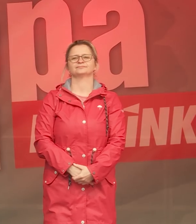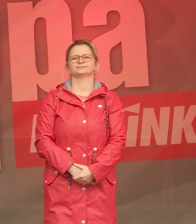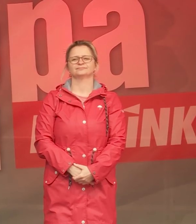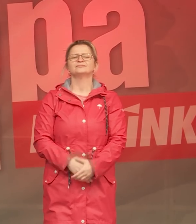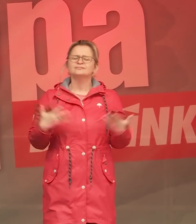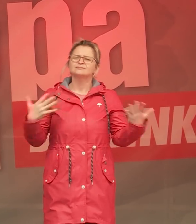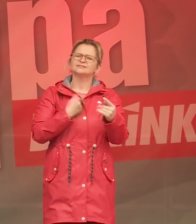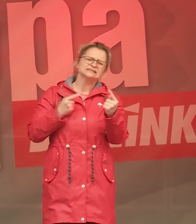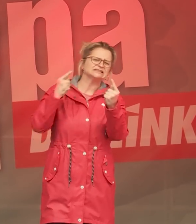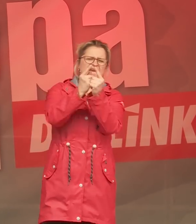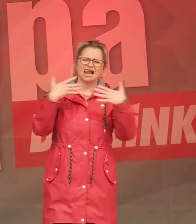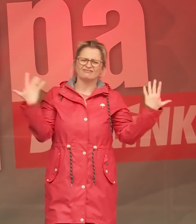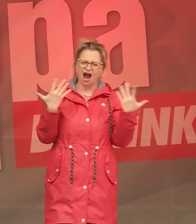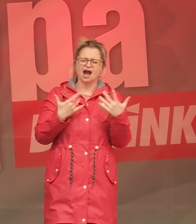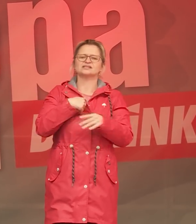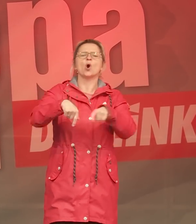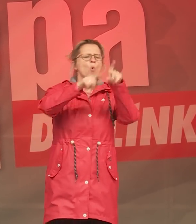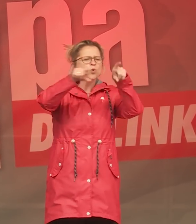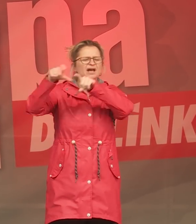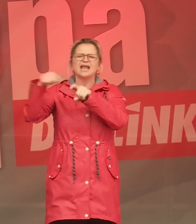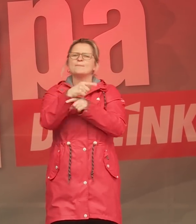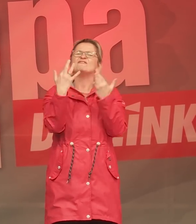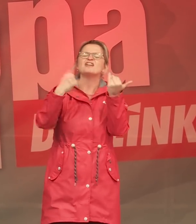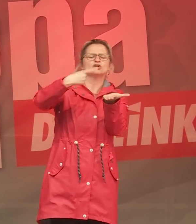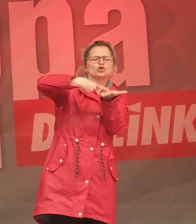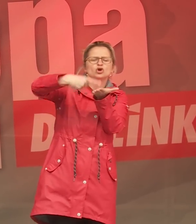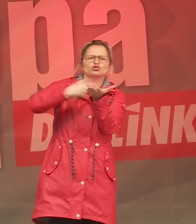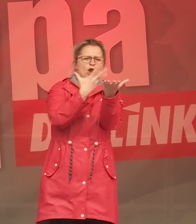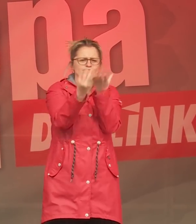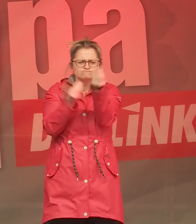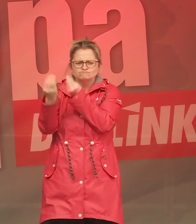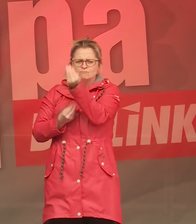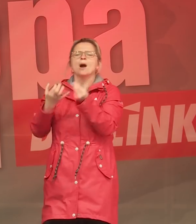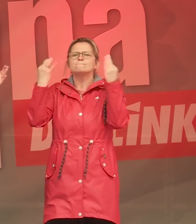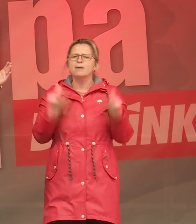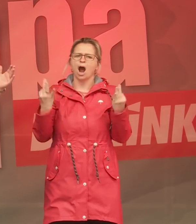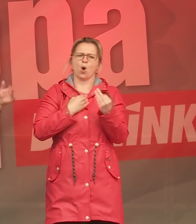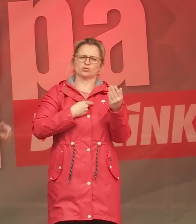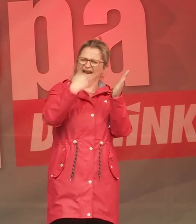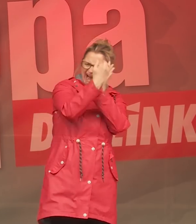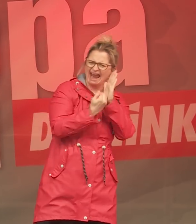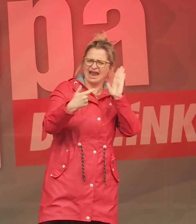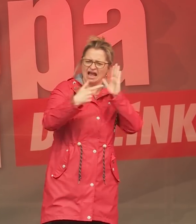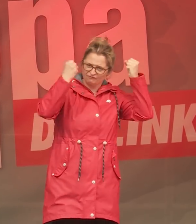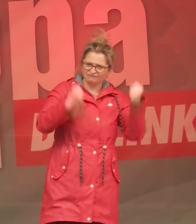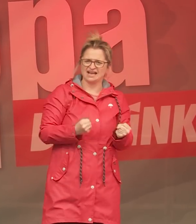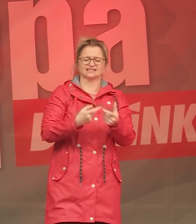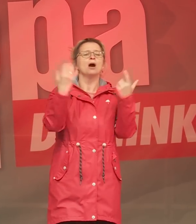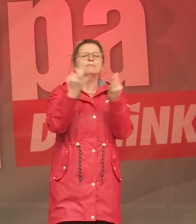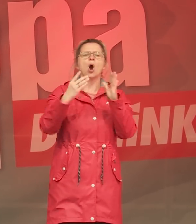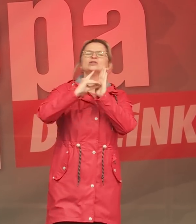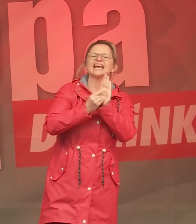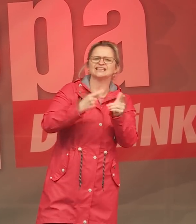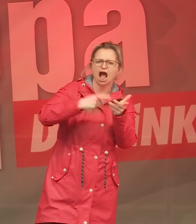Wir wollen Mindestregeln der Unternehmensbesteuerung festlegen auf europäischer Ebene. Wir wollen endlich eine Digitalsteuer